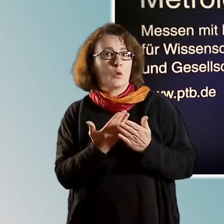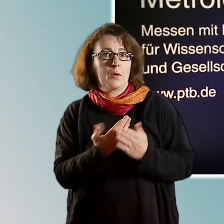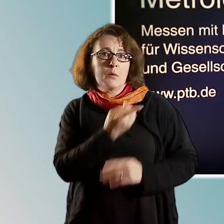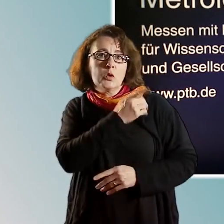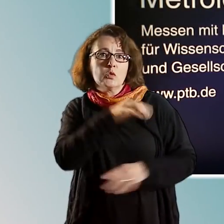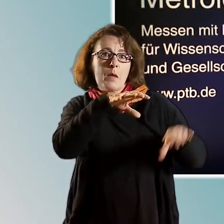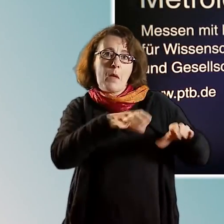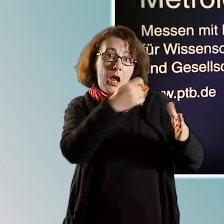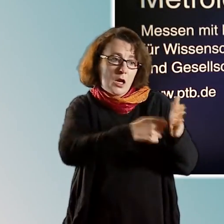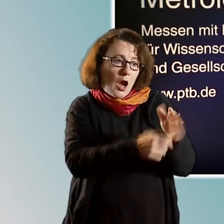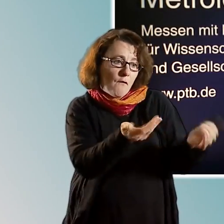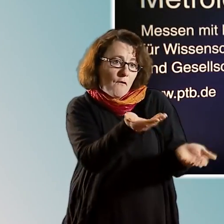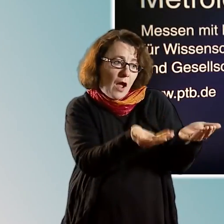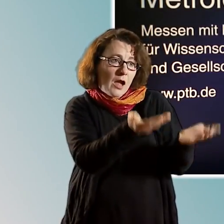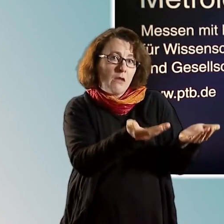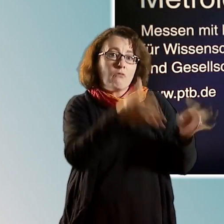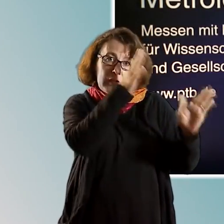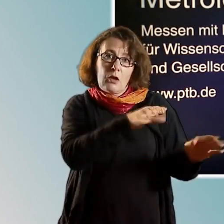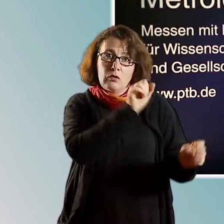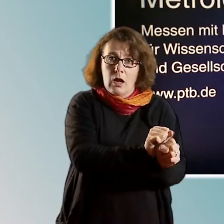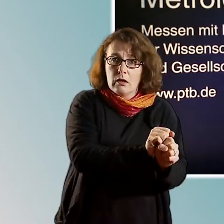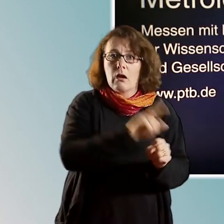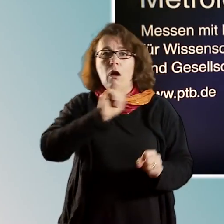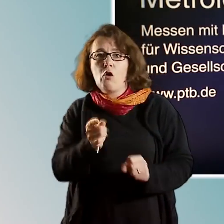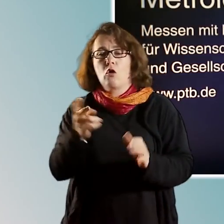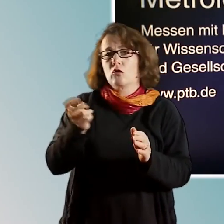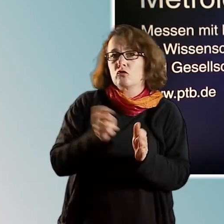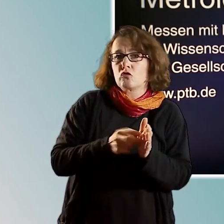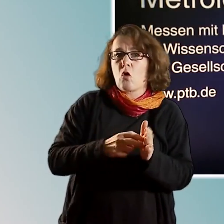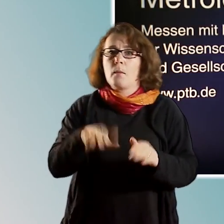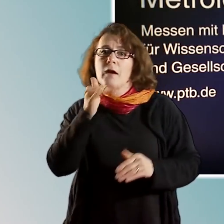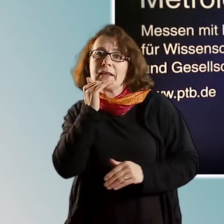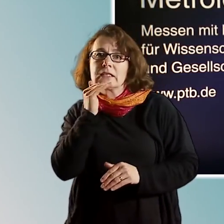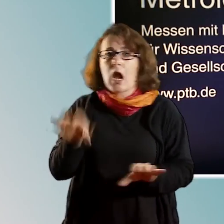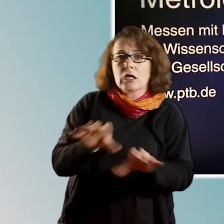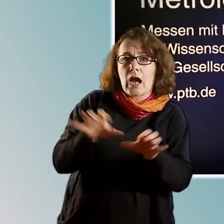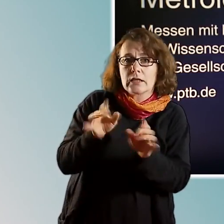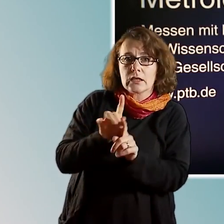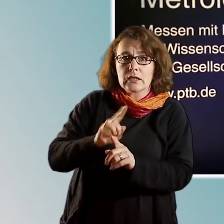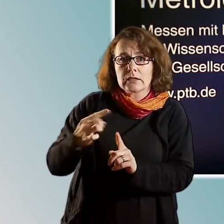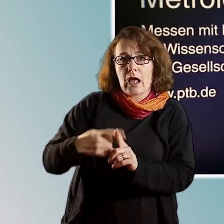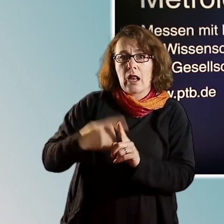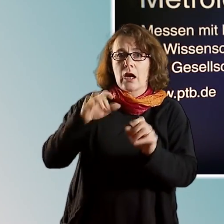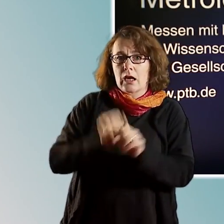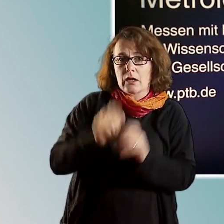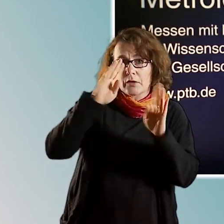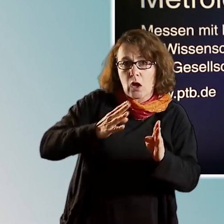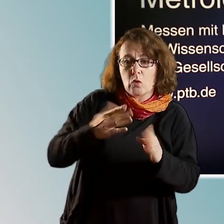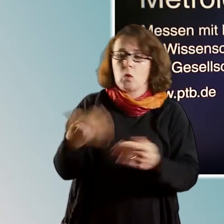Supermarktwaage vertrauen, sondern auch unseren Strom-, Wasser und Gaszählern. Wir brauchen bei der Zapfsäule an der Tankstelle